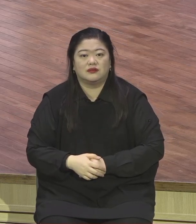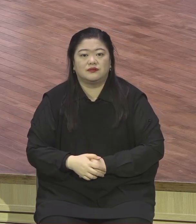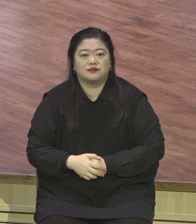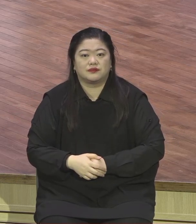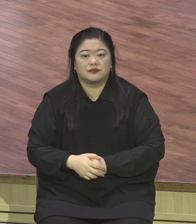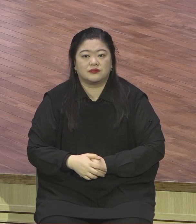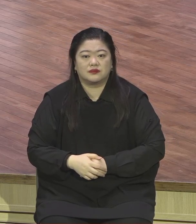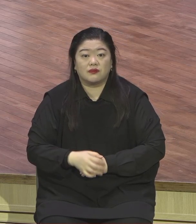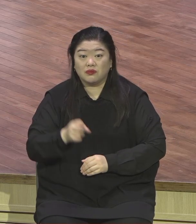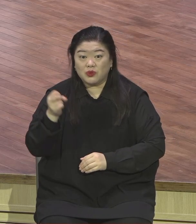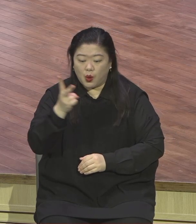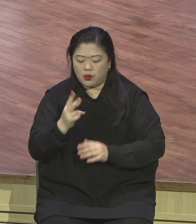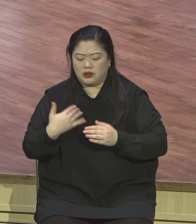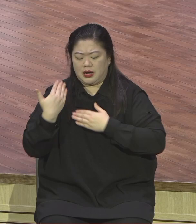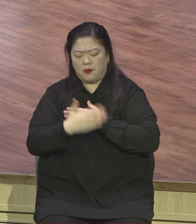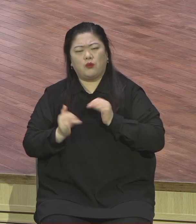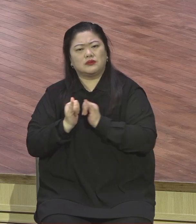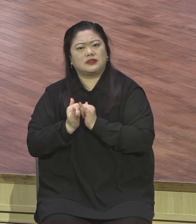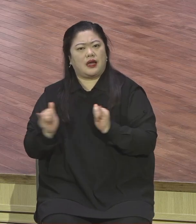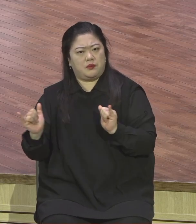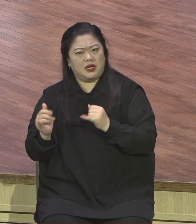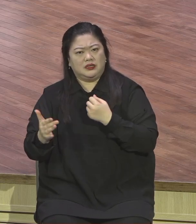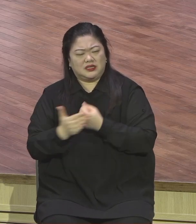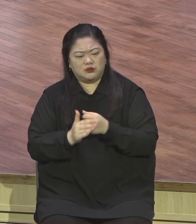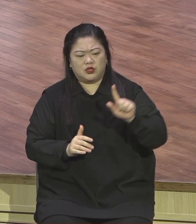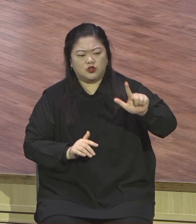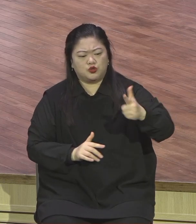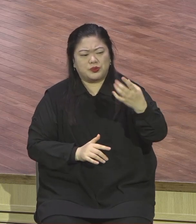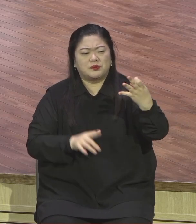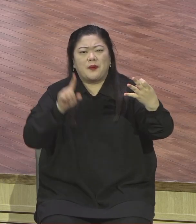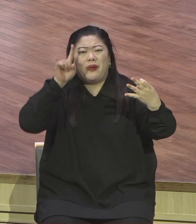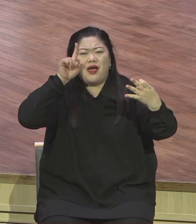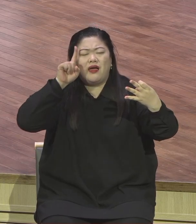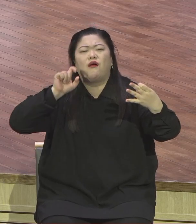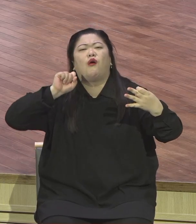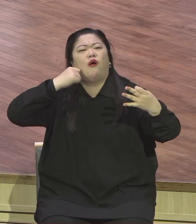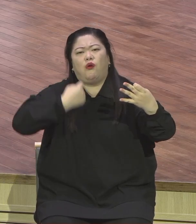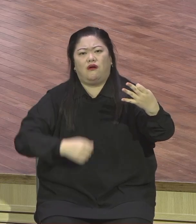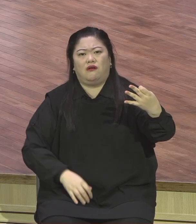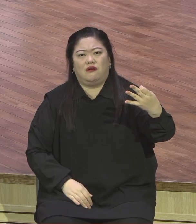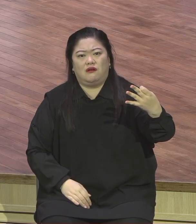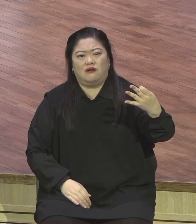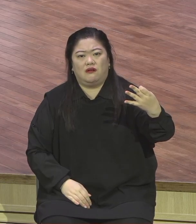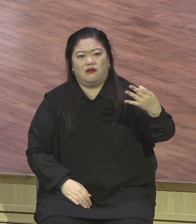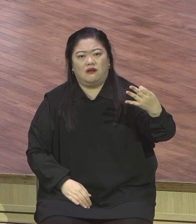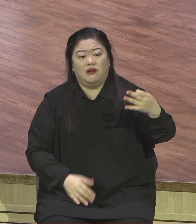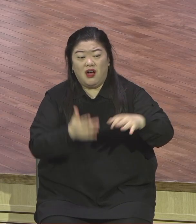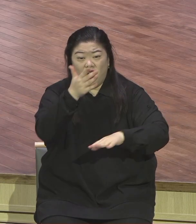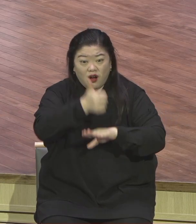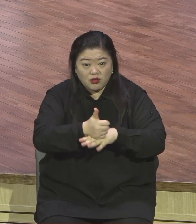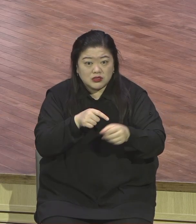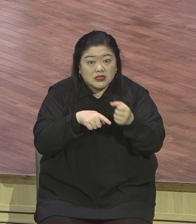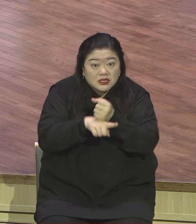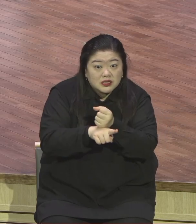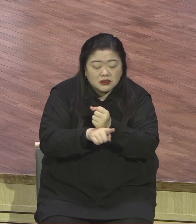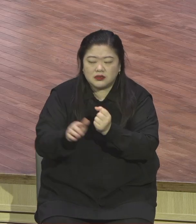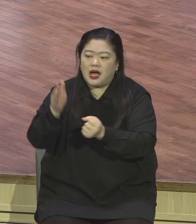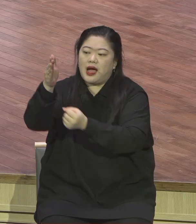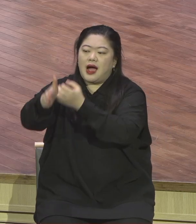안 되지. 하나님의 은혜가 아니고는 죄의 문제에서 결코 자유로울 수가 없다는 것을